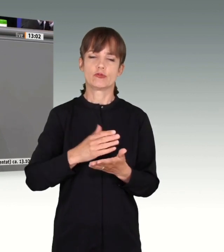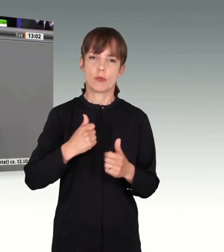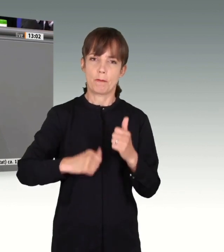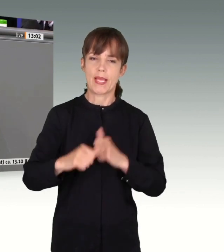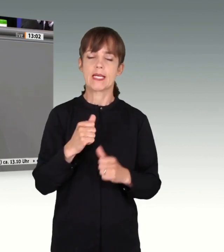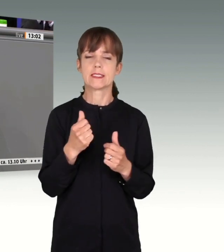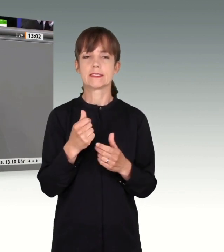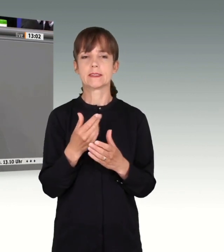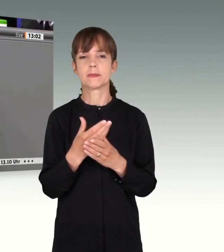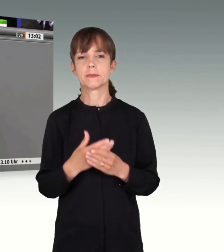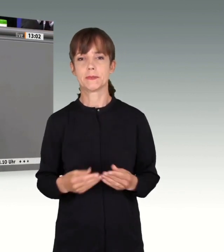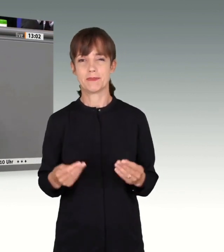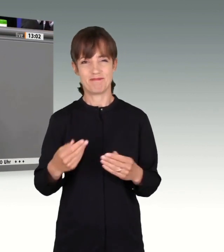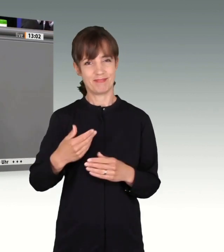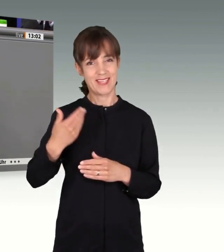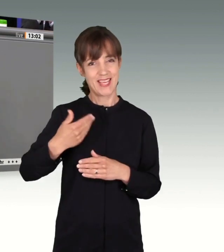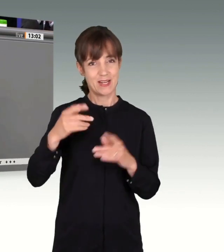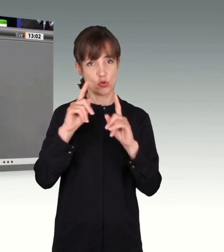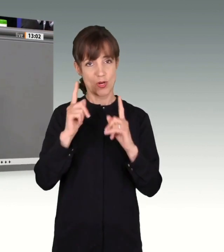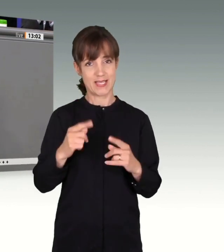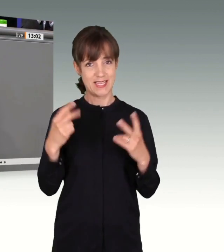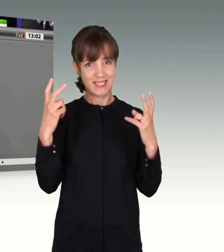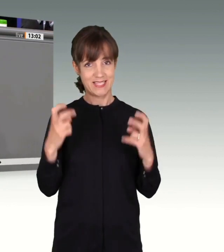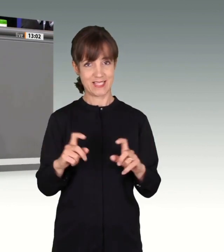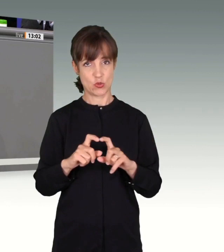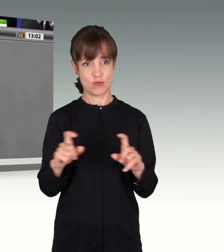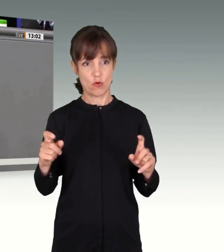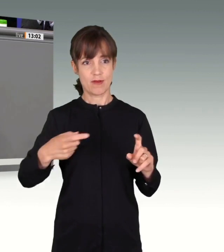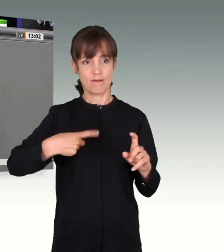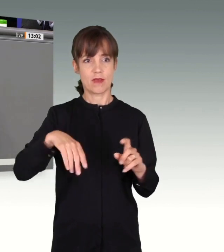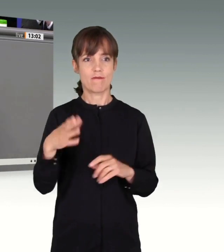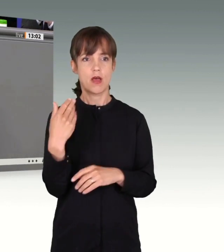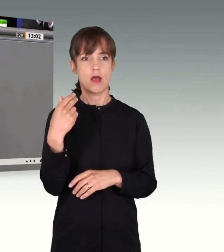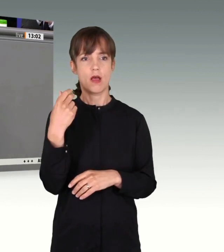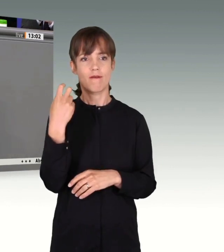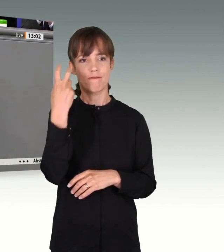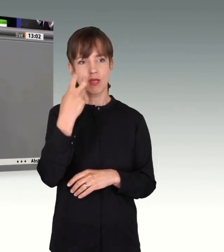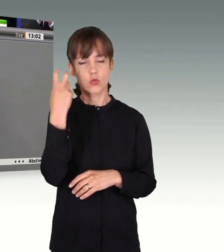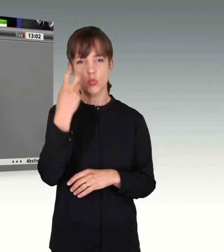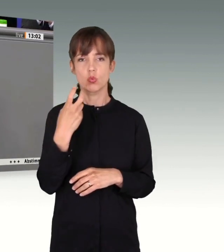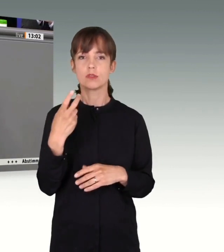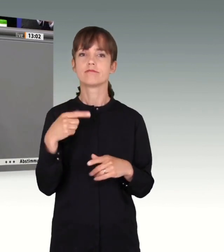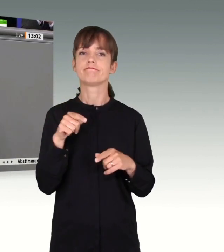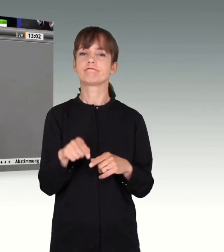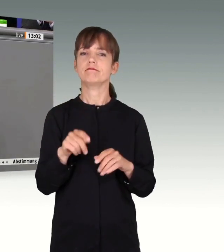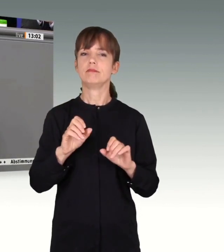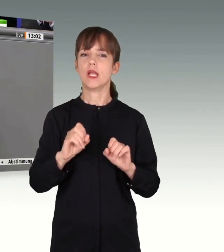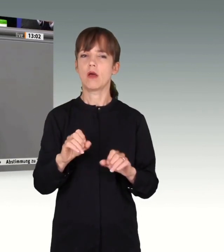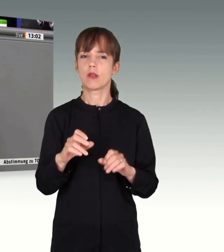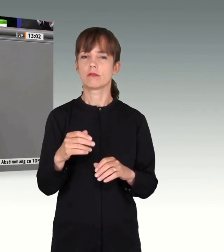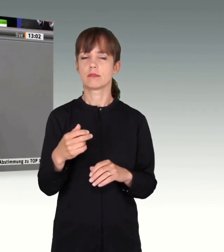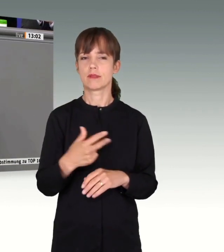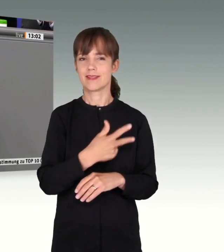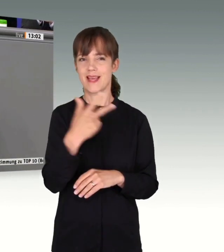zu lindern. Jeden Donnerstag in Sitzungswochen haben wir versucht, zur Linderung durch die Aufklärung über drei Jahre in diesem